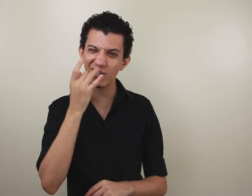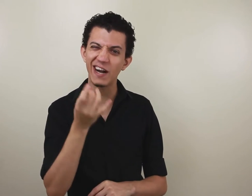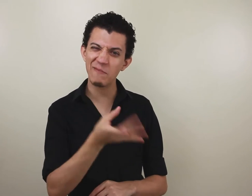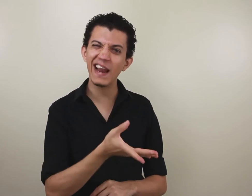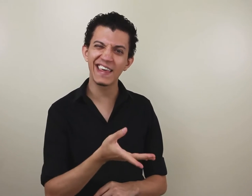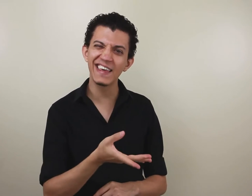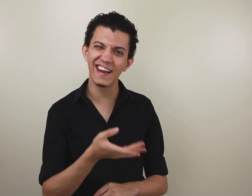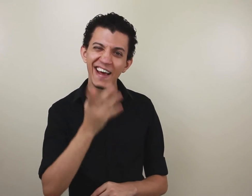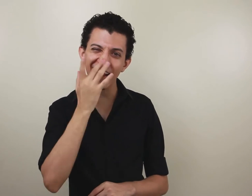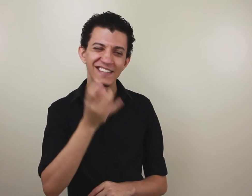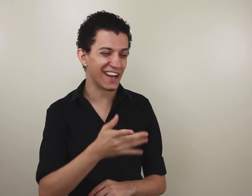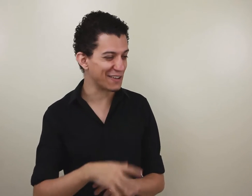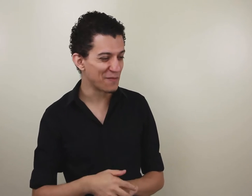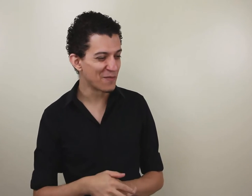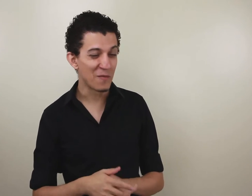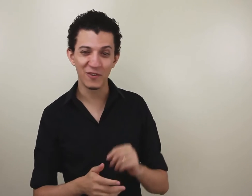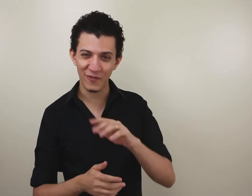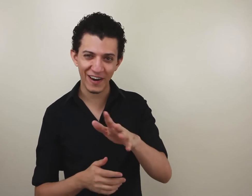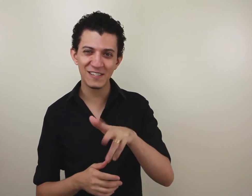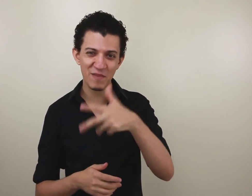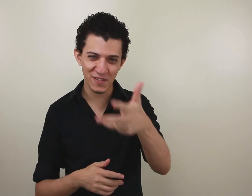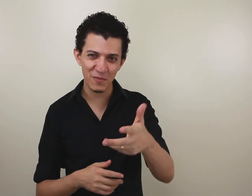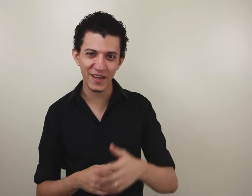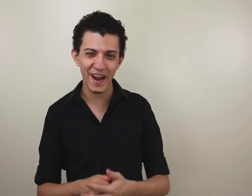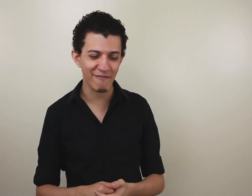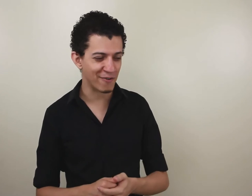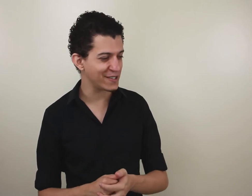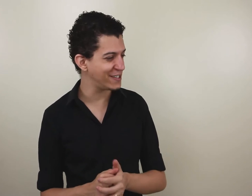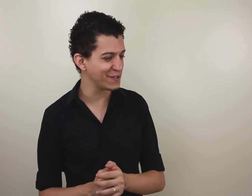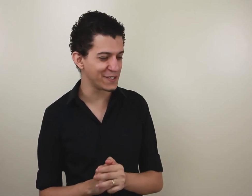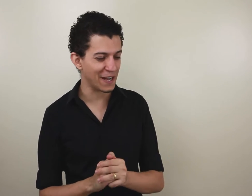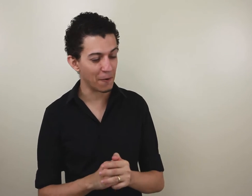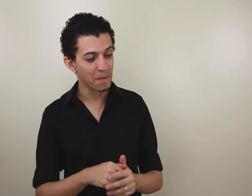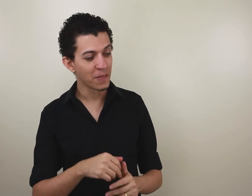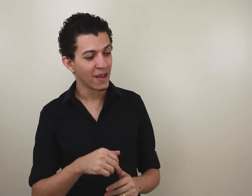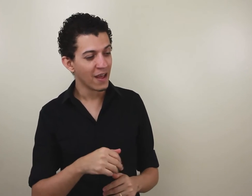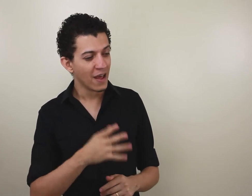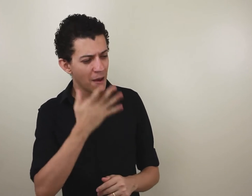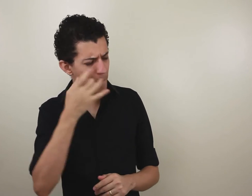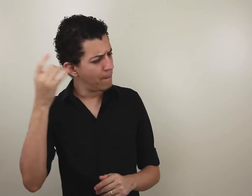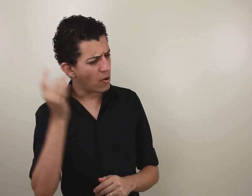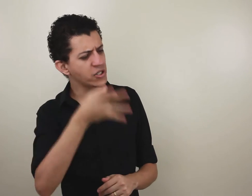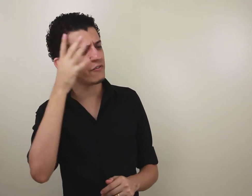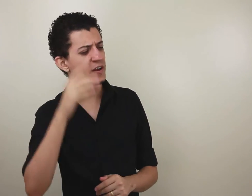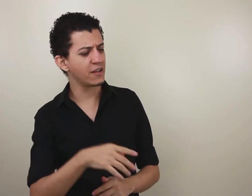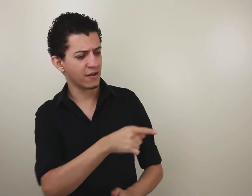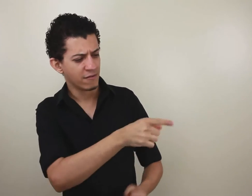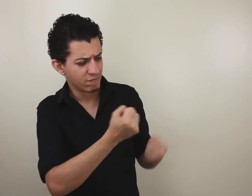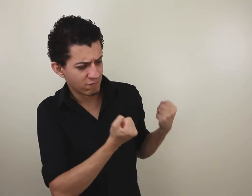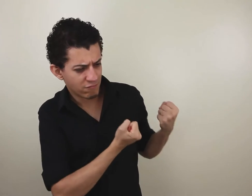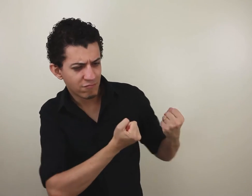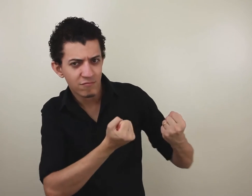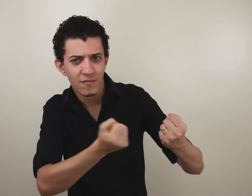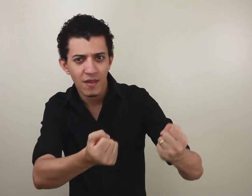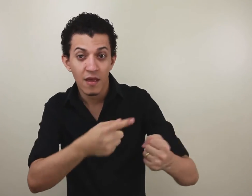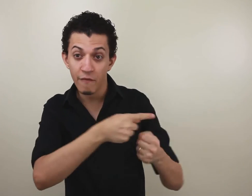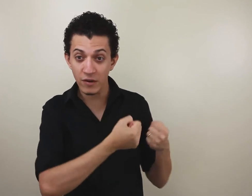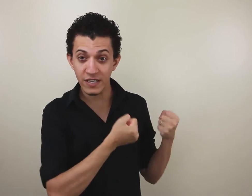jogar melequinha, né? Engraçado. Estou falando assim para você poder gravar o sentido do sinal. Poxa vida, você